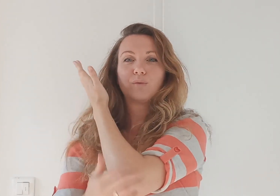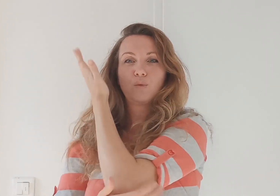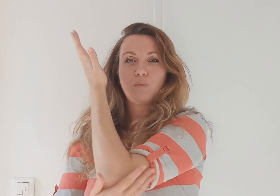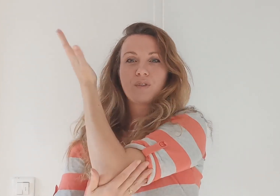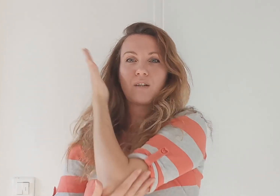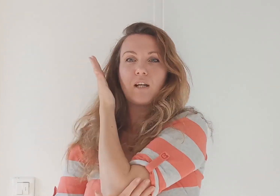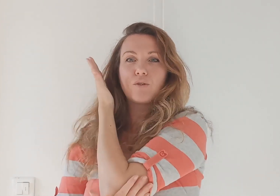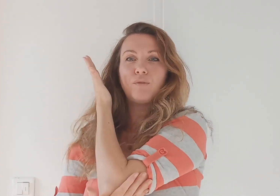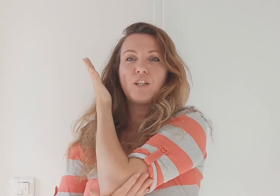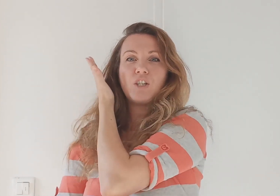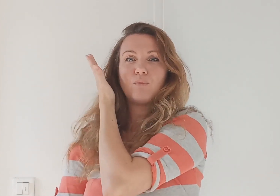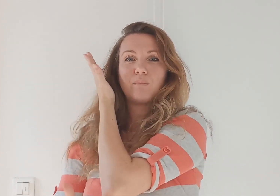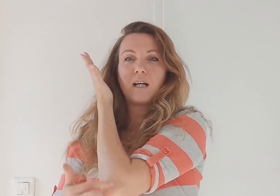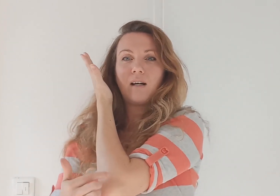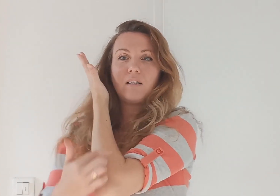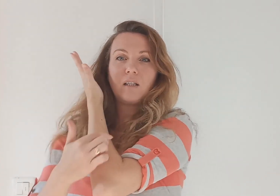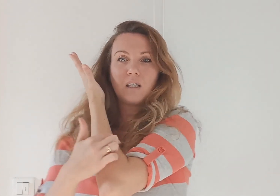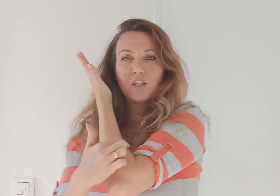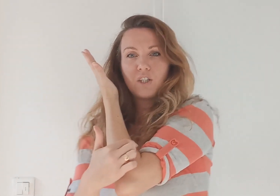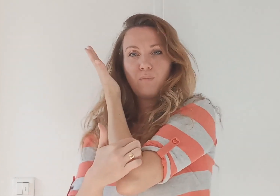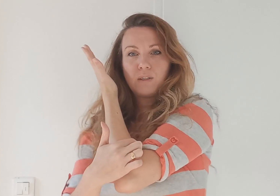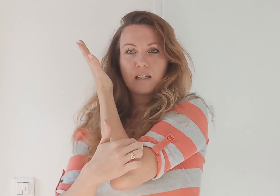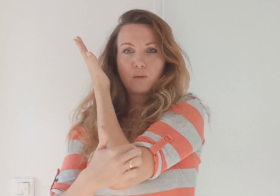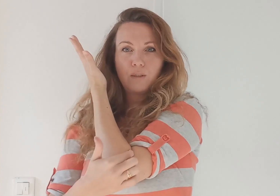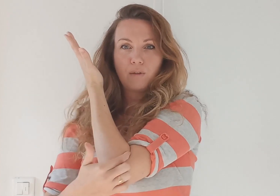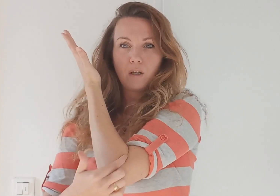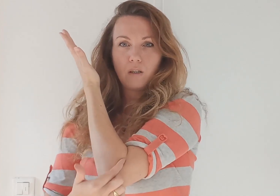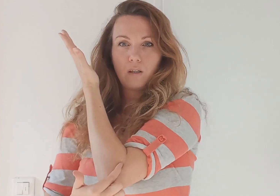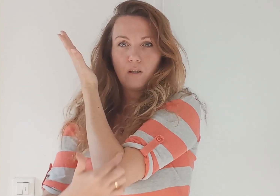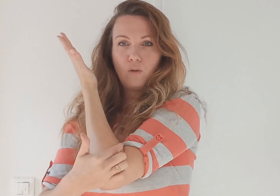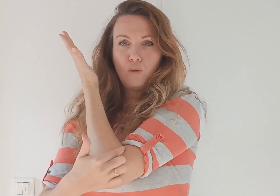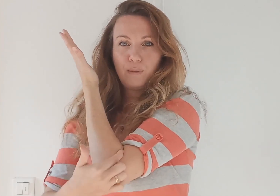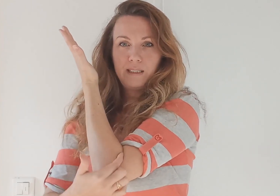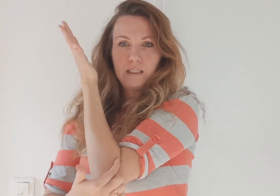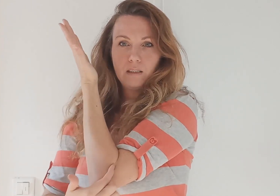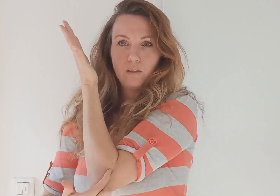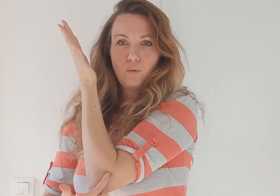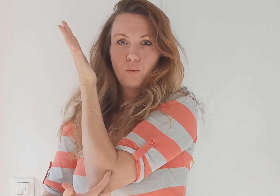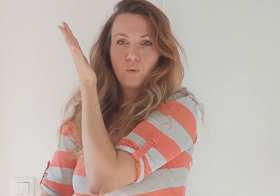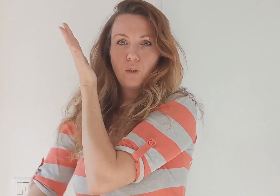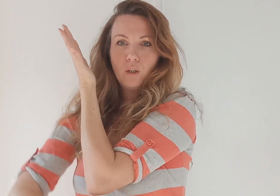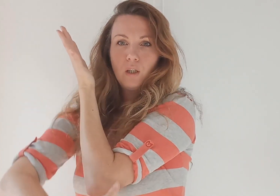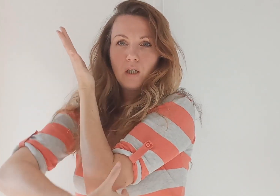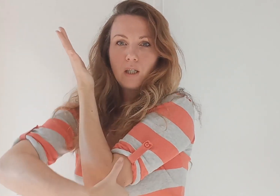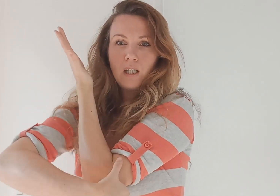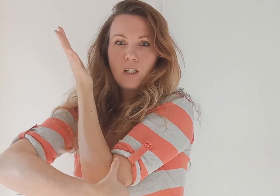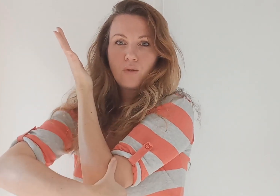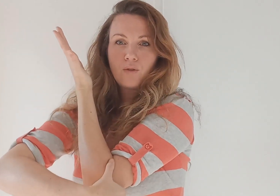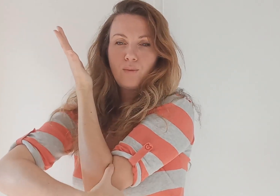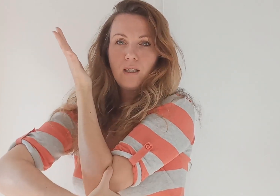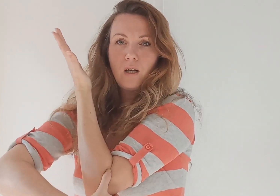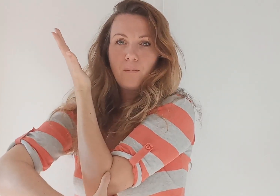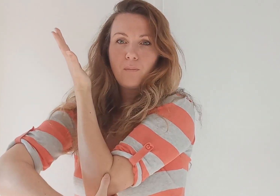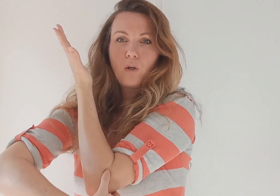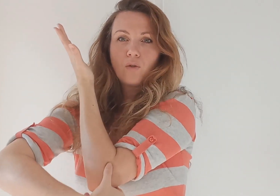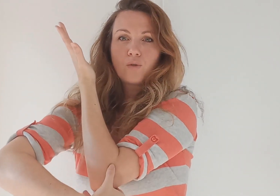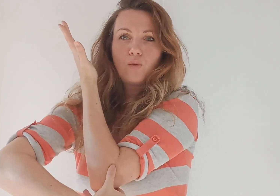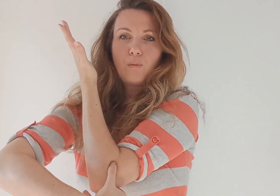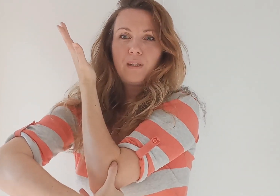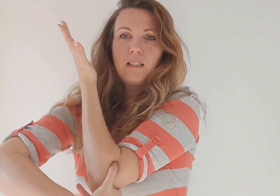Donc pour ça, voilà, je fléchis mon bras, j'ai plus qu'à suivre le pli du coude, et je suis, hop, en dessous le pli,